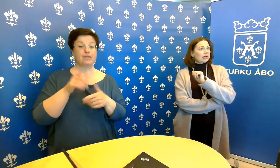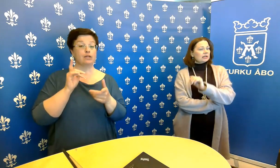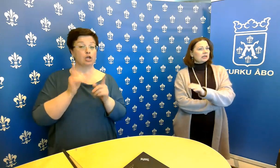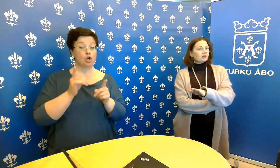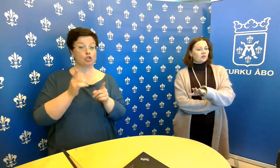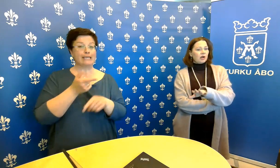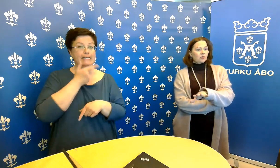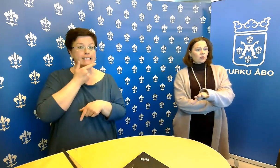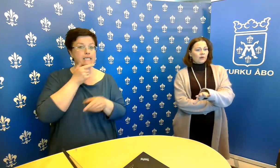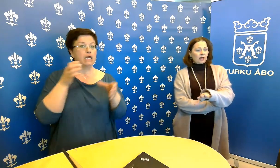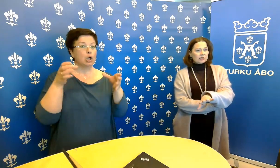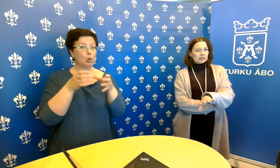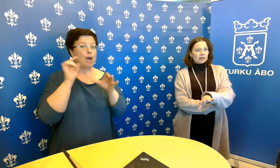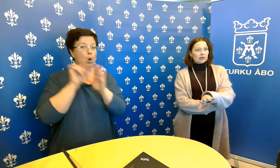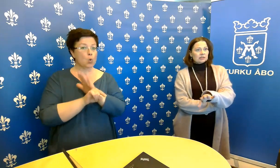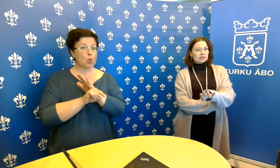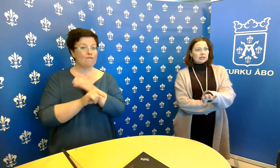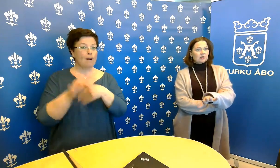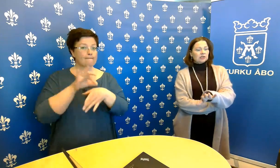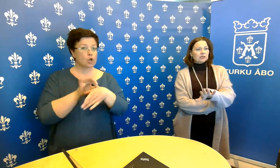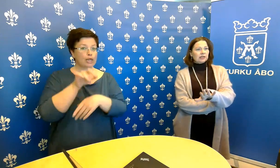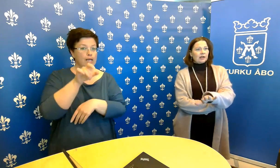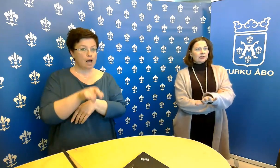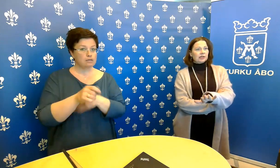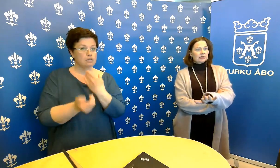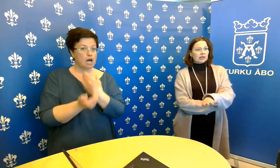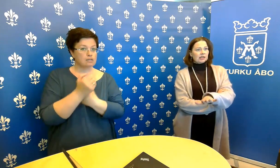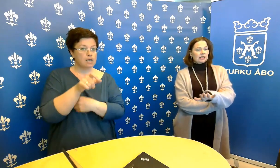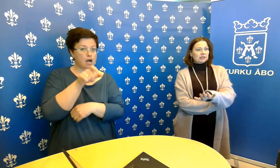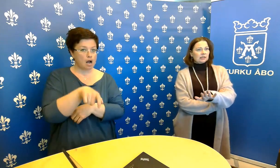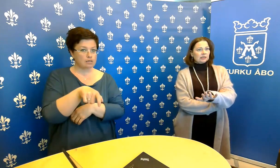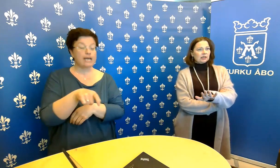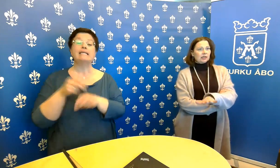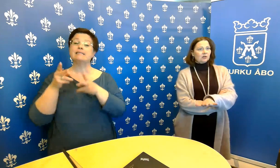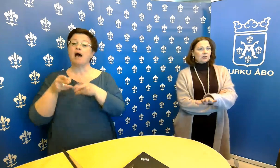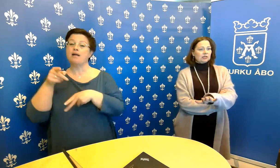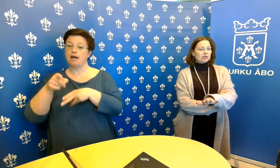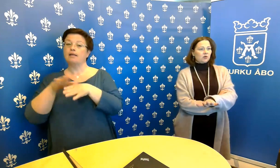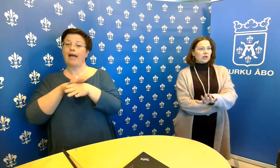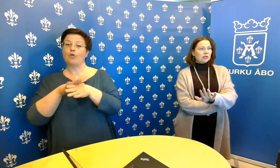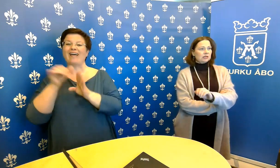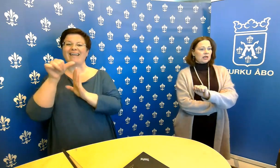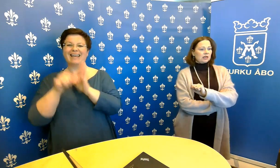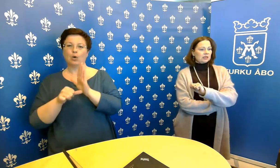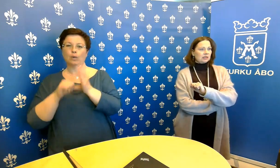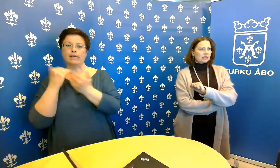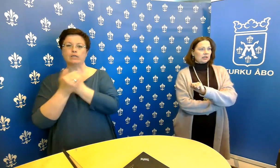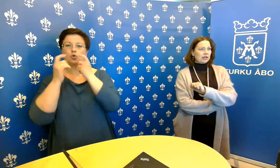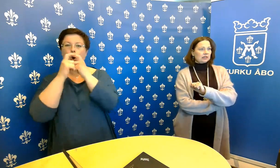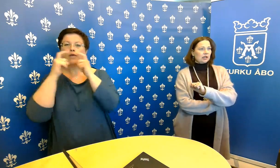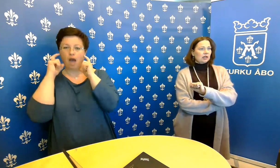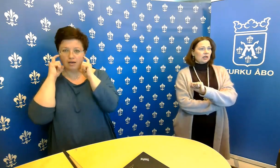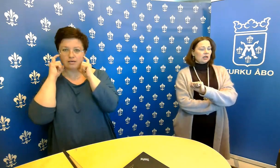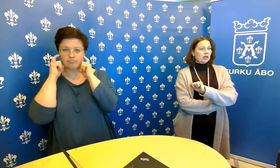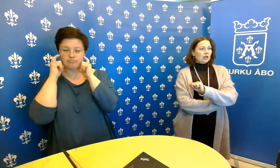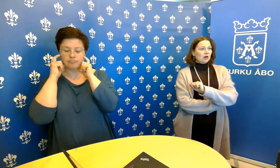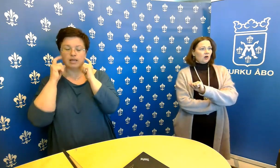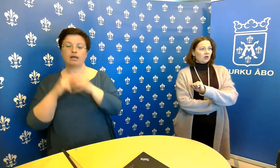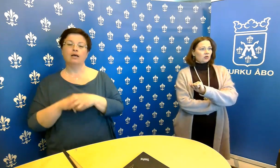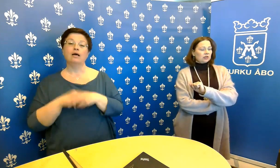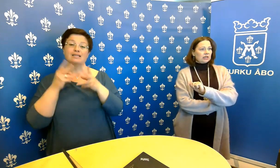riskiryhmään kuuluva asiakas, niin silloin sitten käytetään sairaalassa tätä kirurgista suojain. Sairaalassa sitten näissä